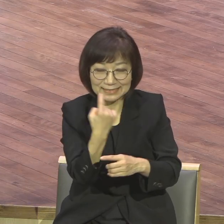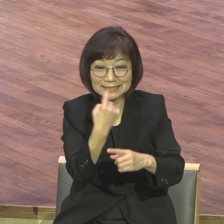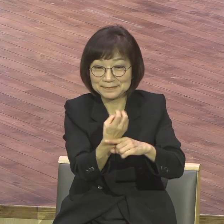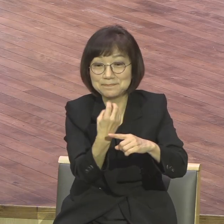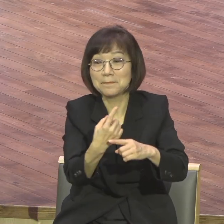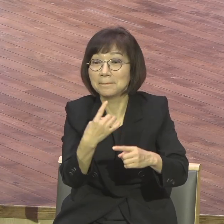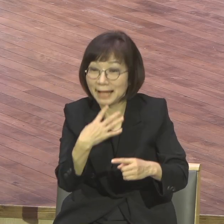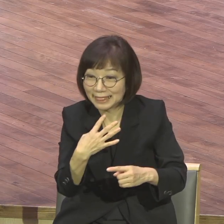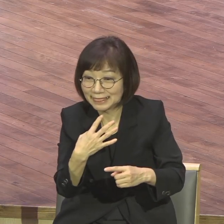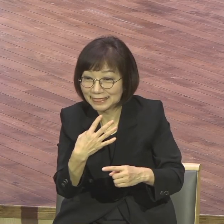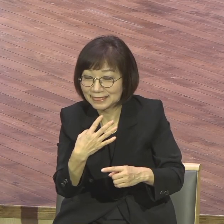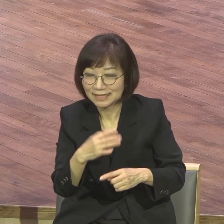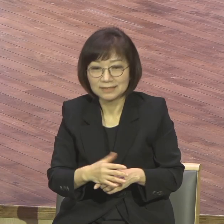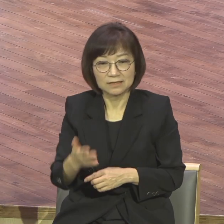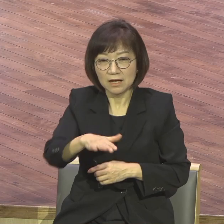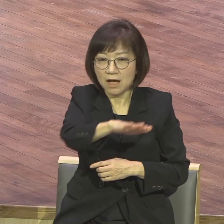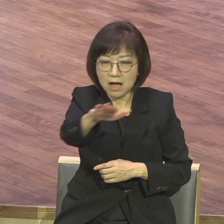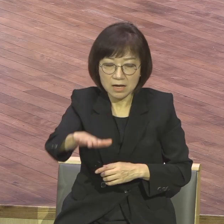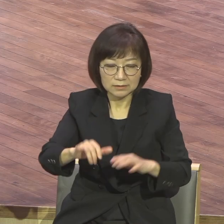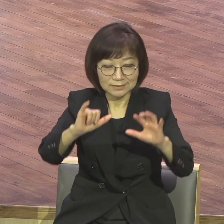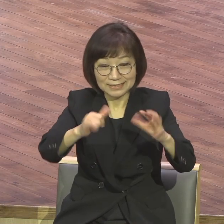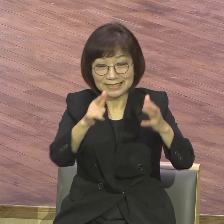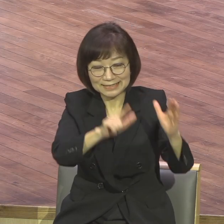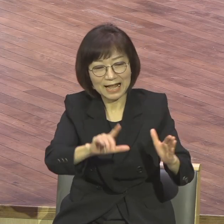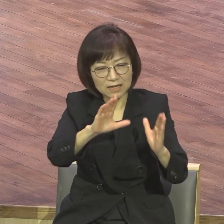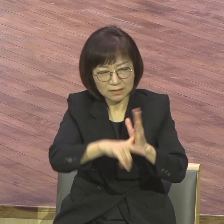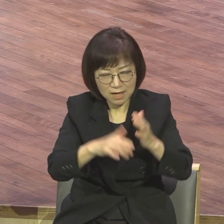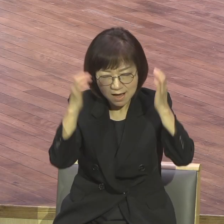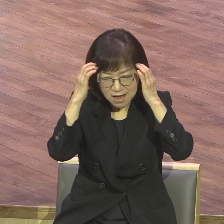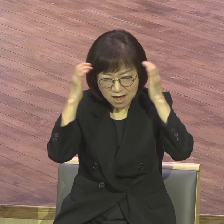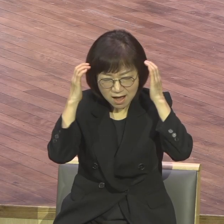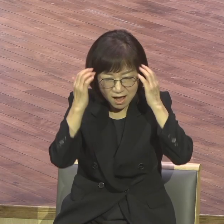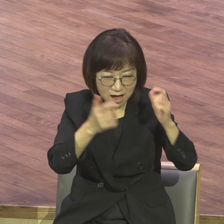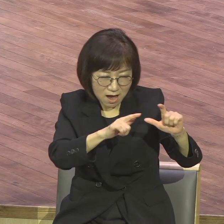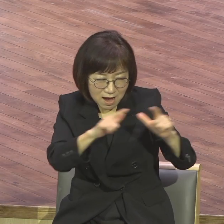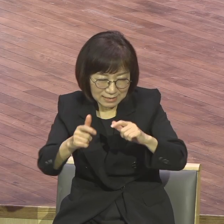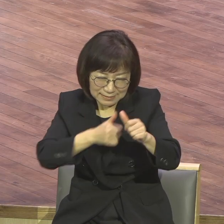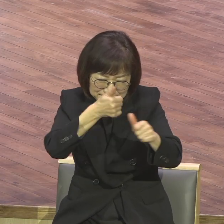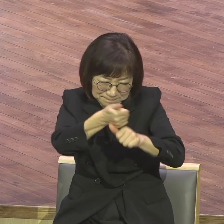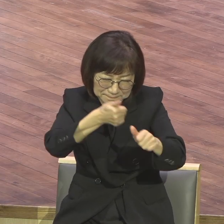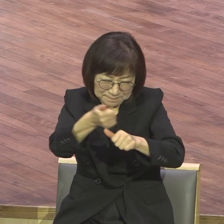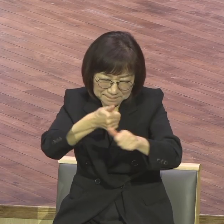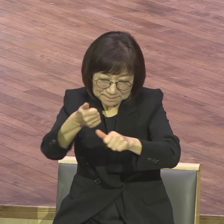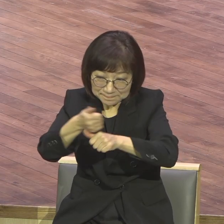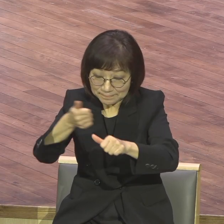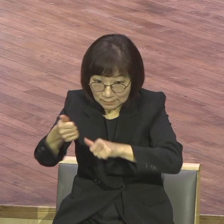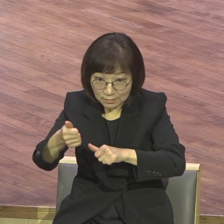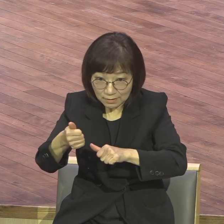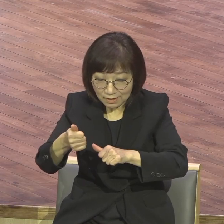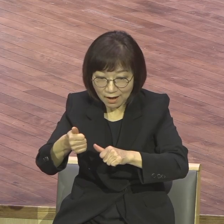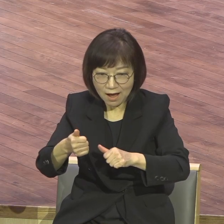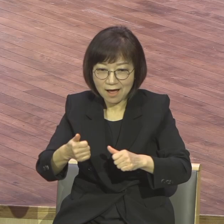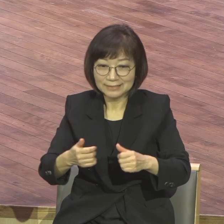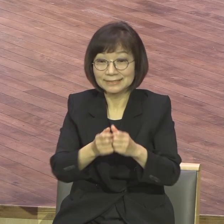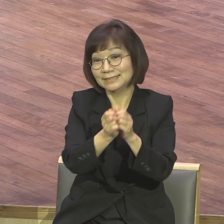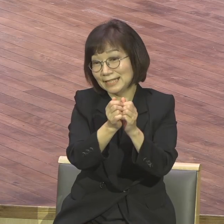믿음은 순금보다 더 귀하다는 거예요. 그 말씀이에요. 여러분의 믿음이